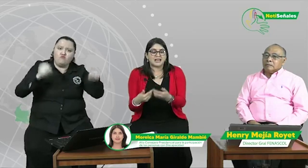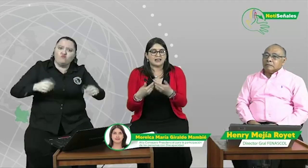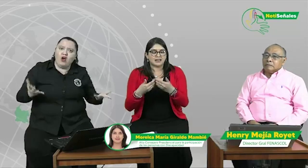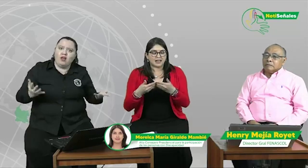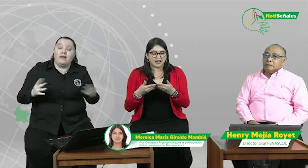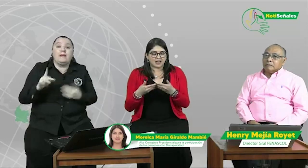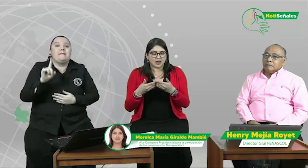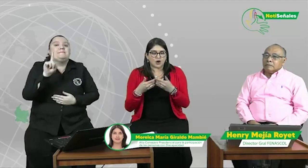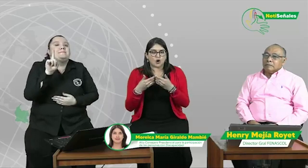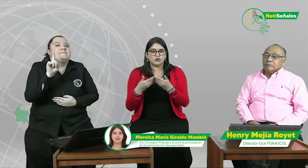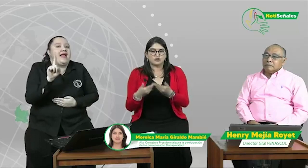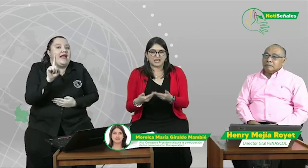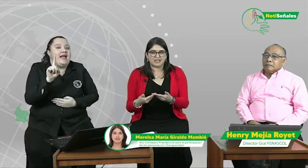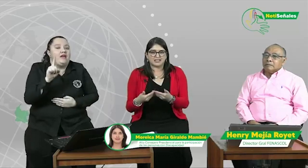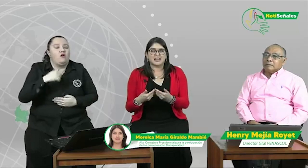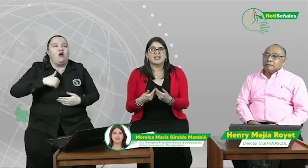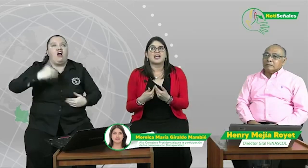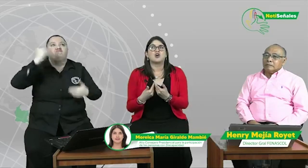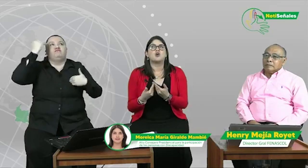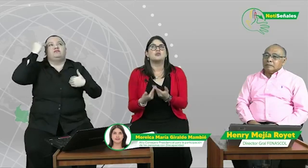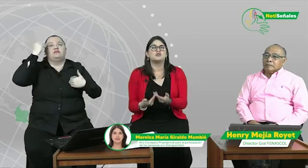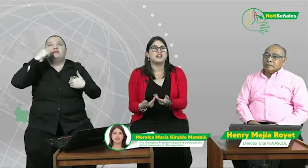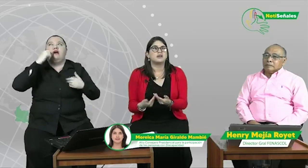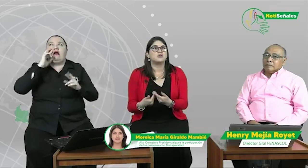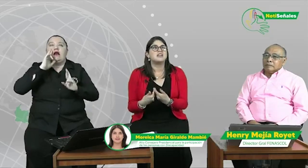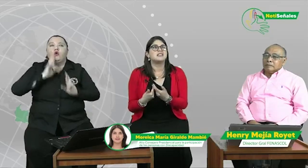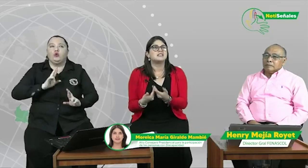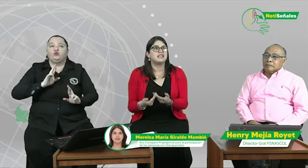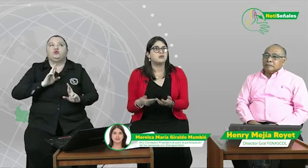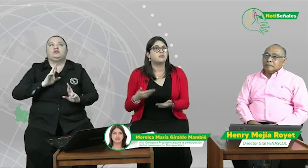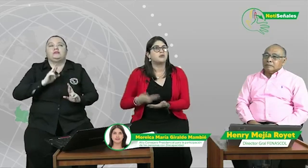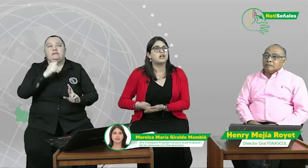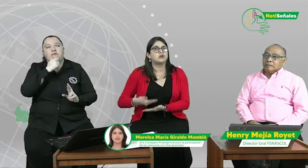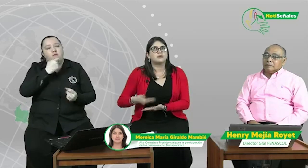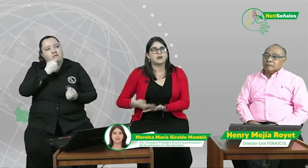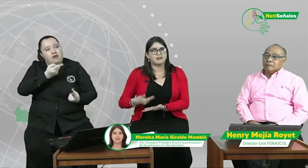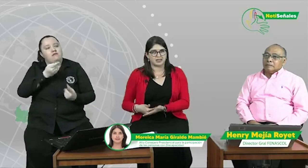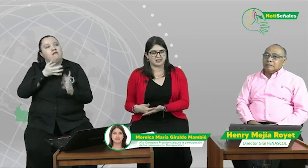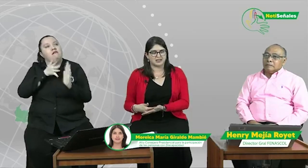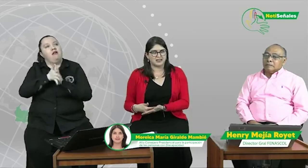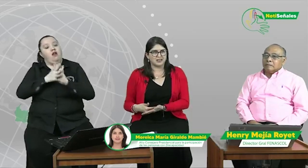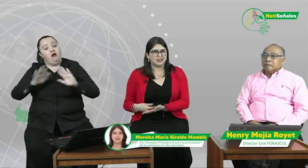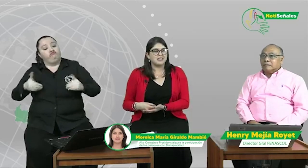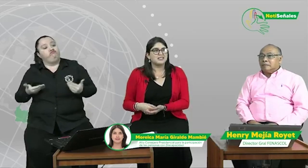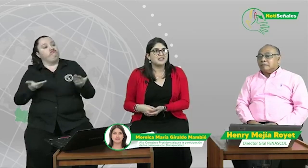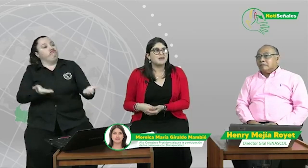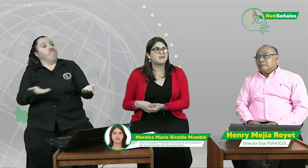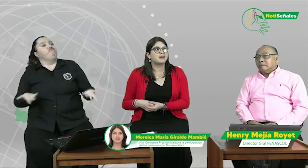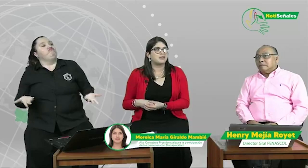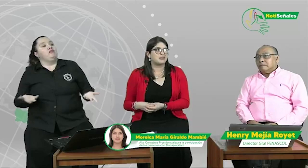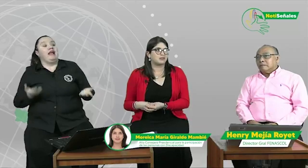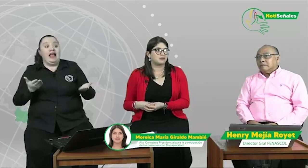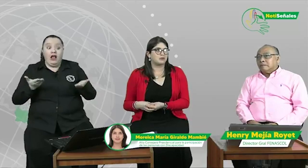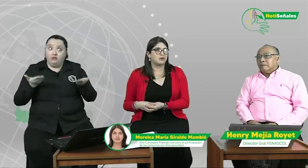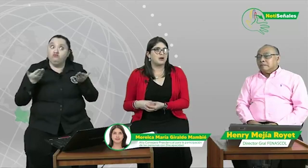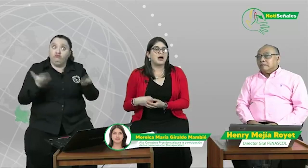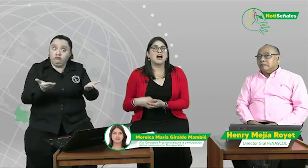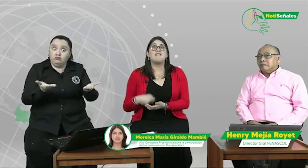consciente, reconocerlo y decirlo y ponerlo sobre la mesa, sí me ha permitido hablar